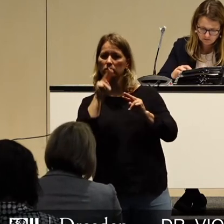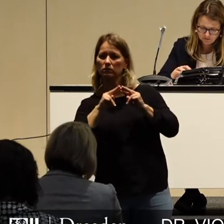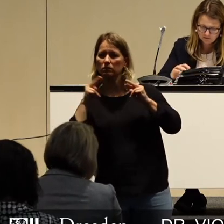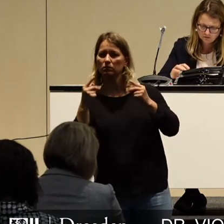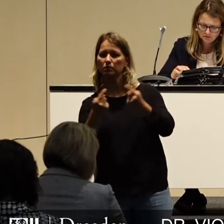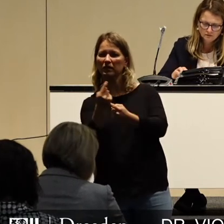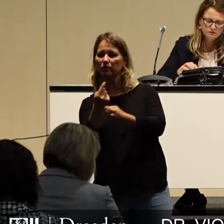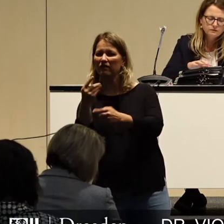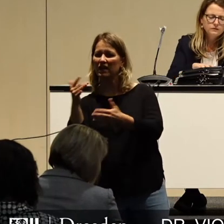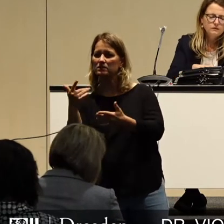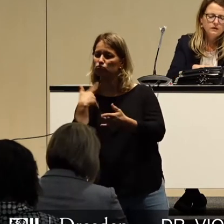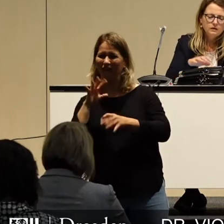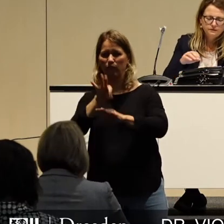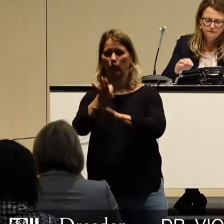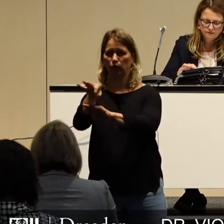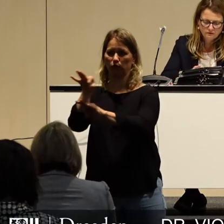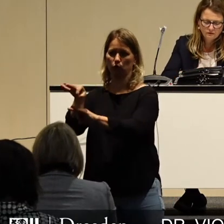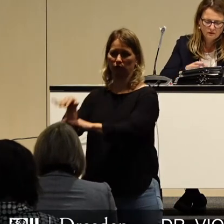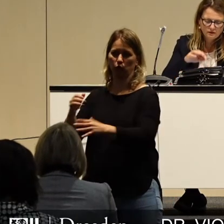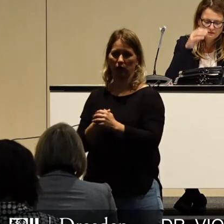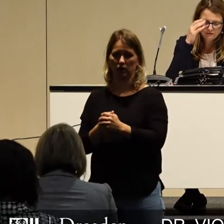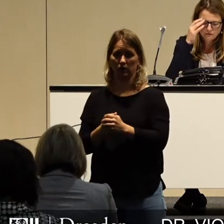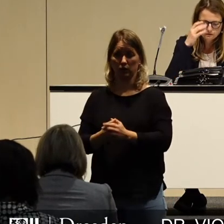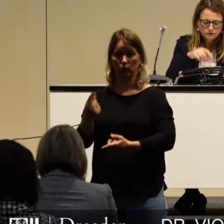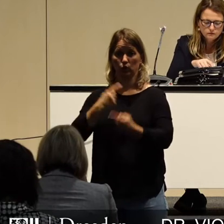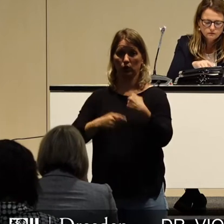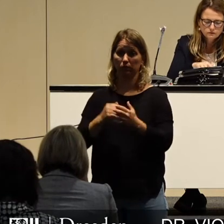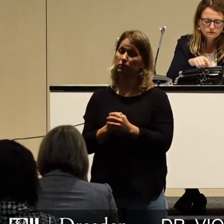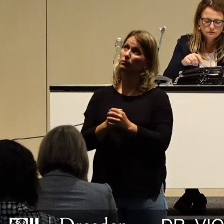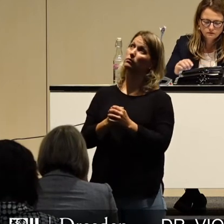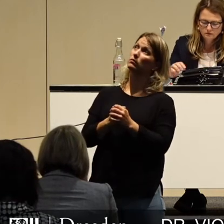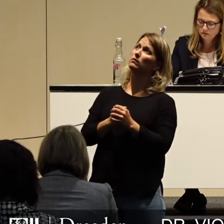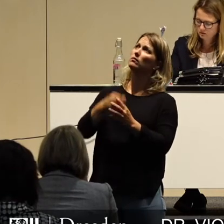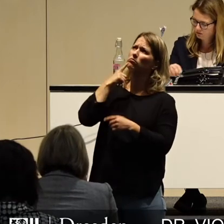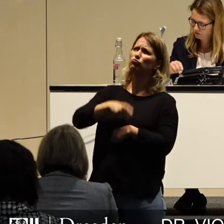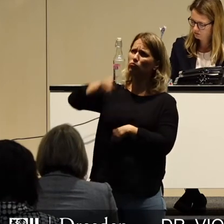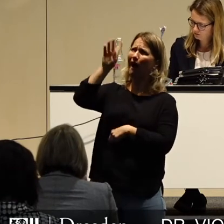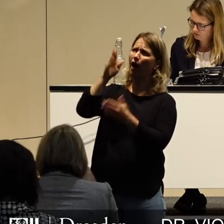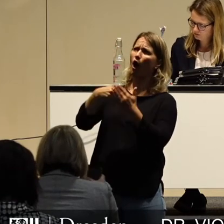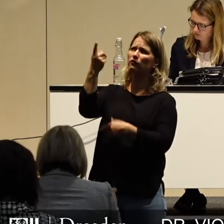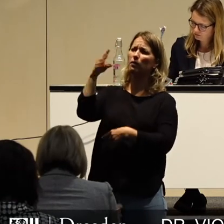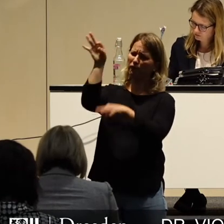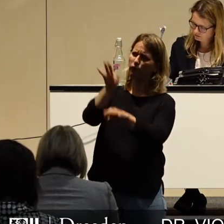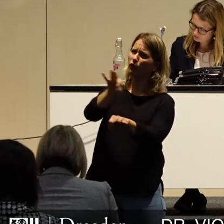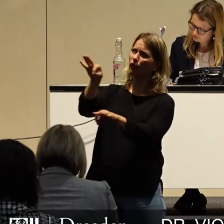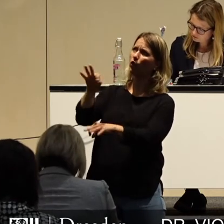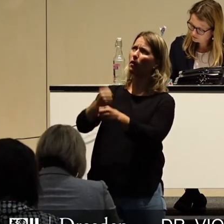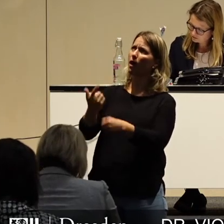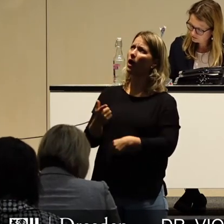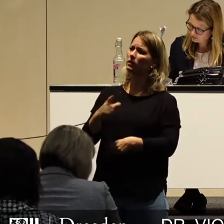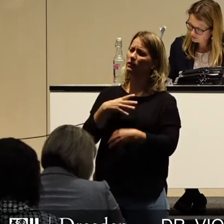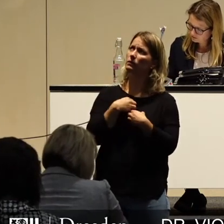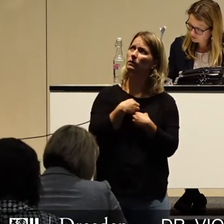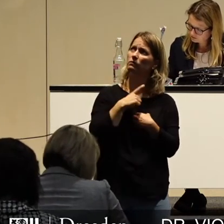Sie fragt nicht, ob der weltliche Herrscher ihrer Zeit nicht viel eher aushelfen müsste und hält bis dahin ihre Habseligkeiten so lange